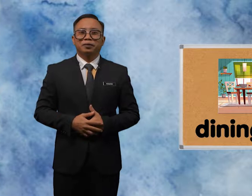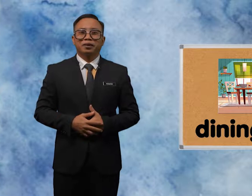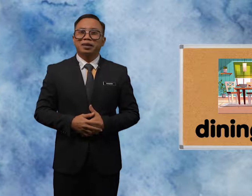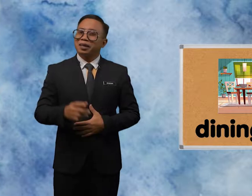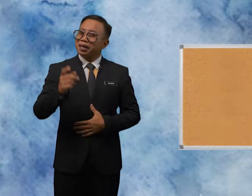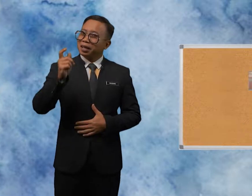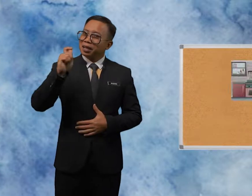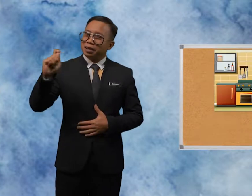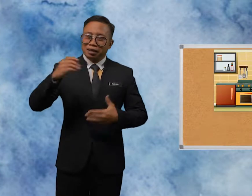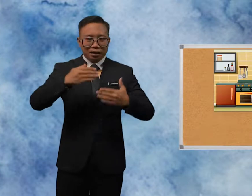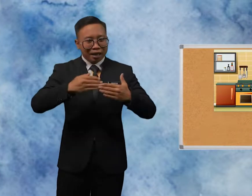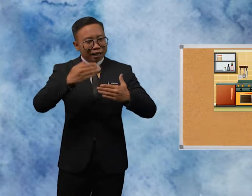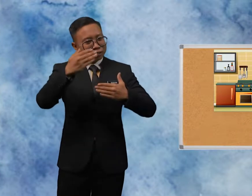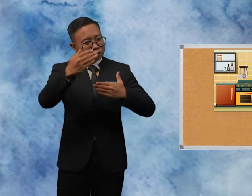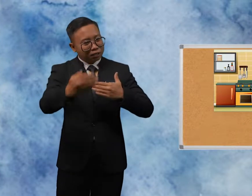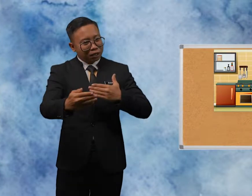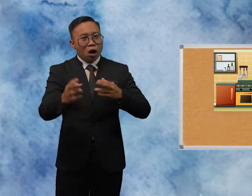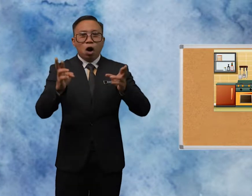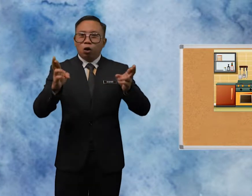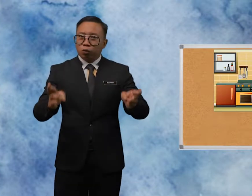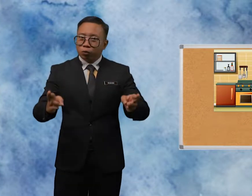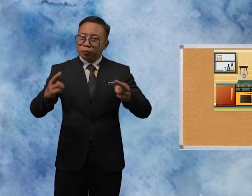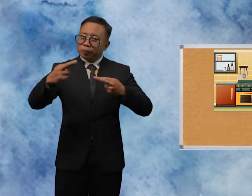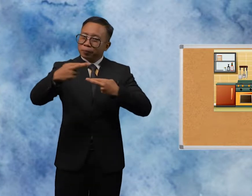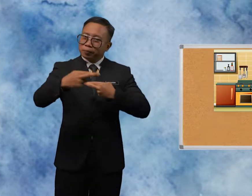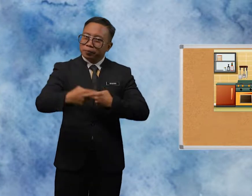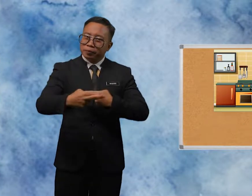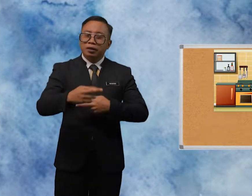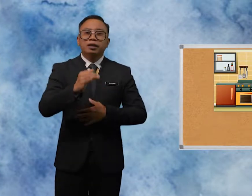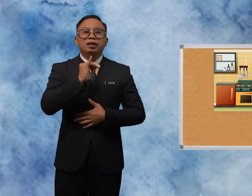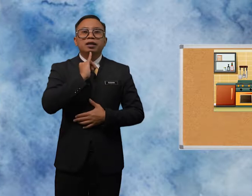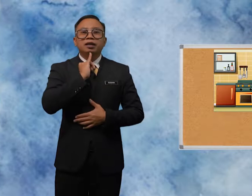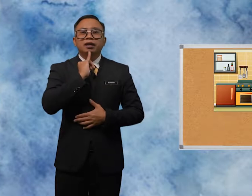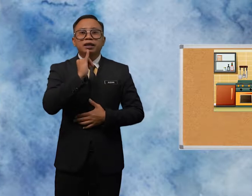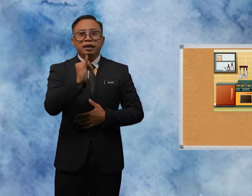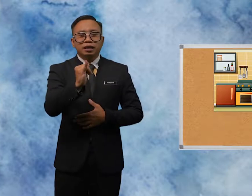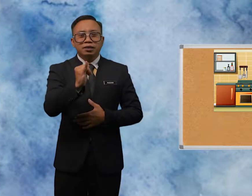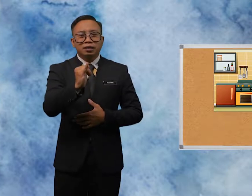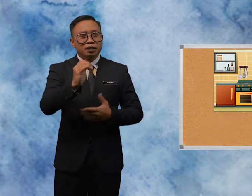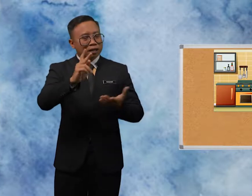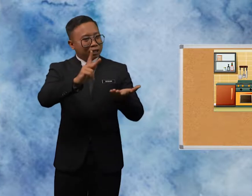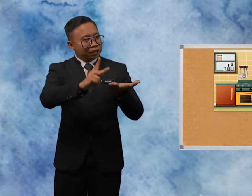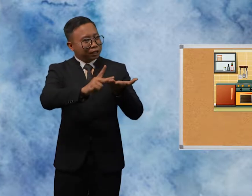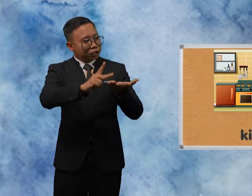The next room is kitchen